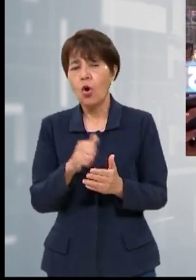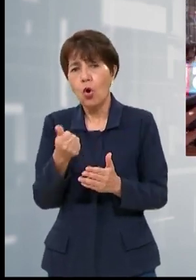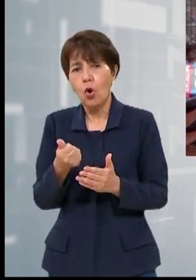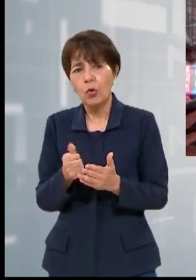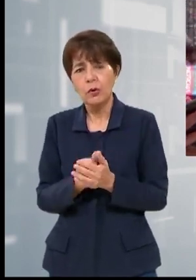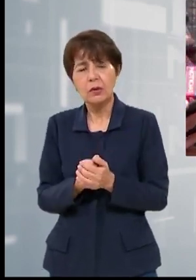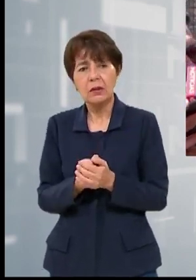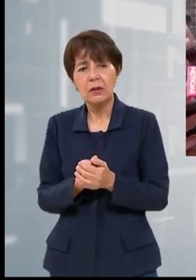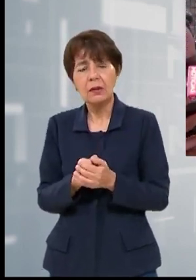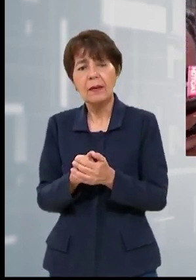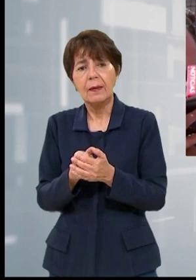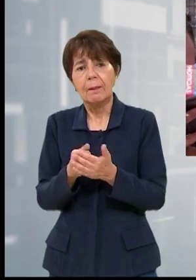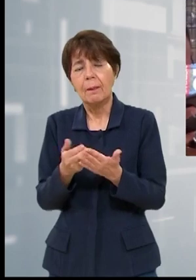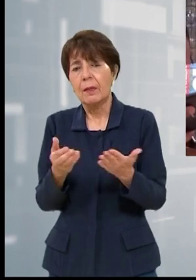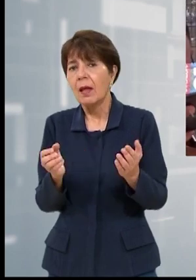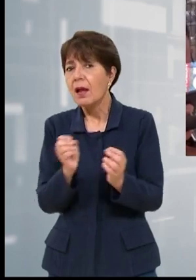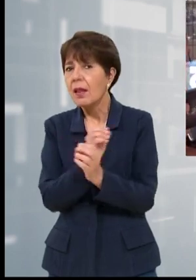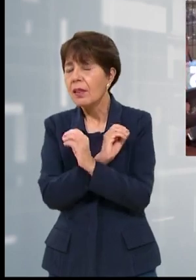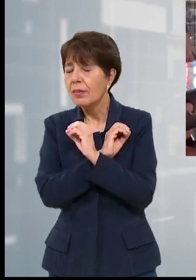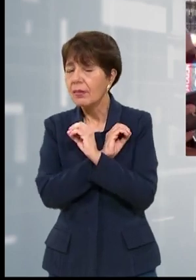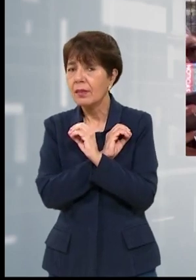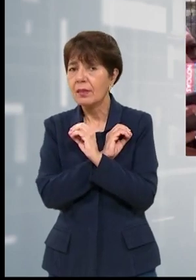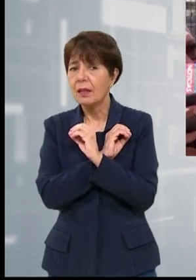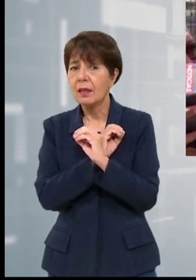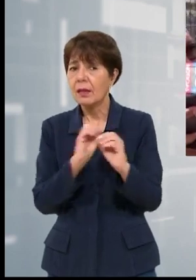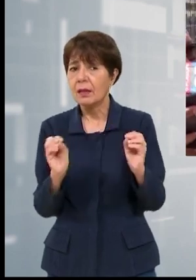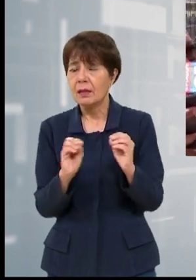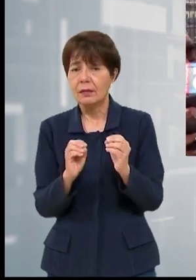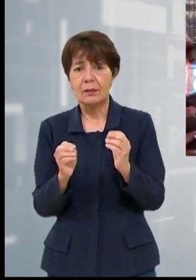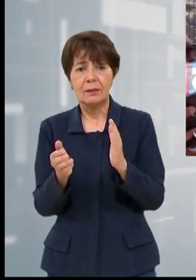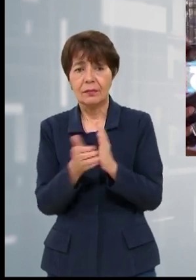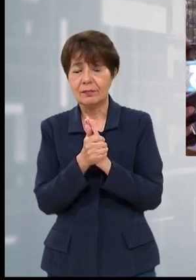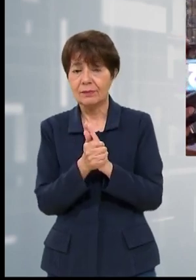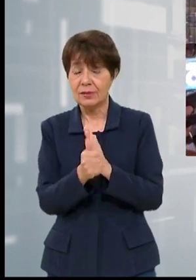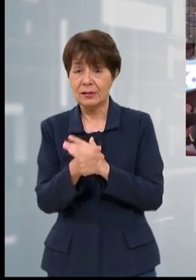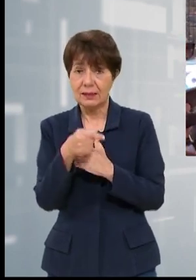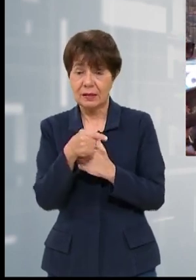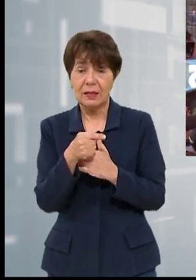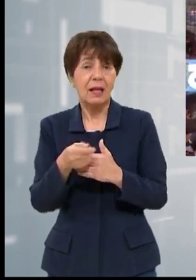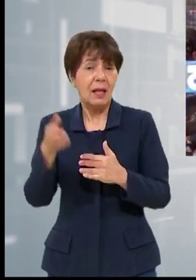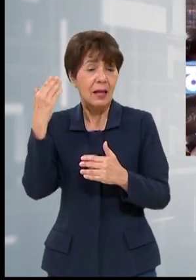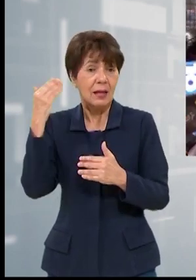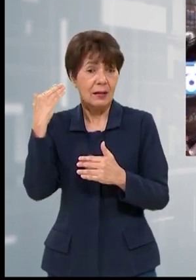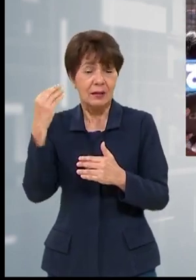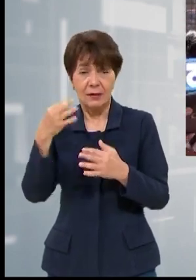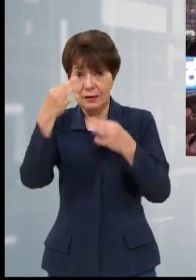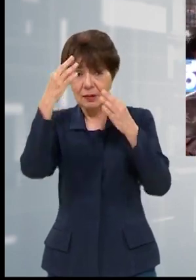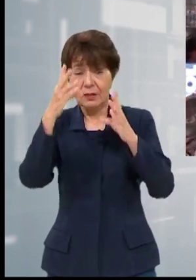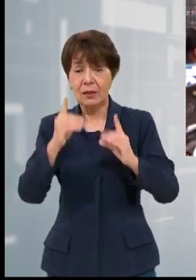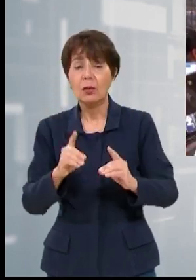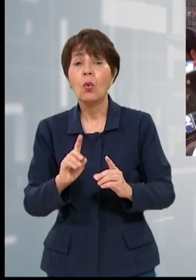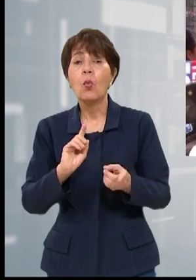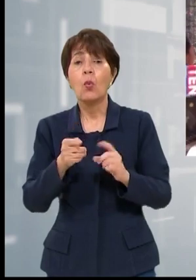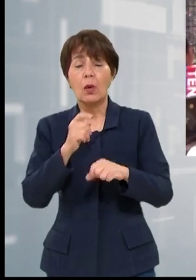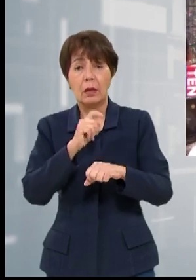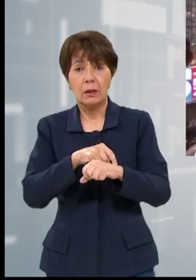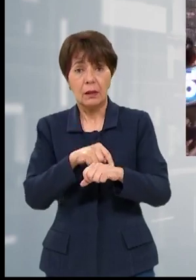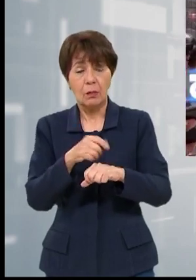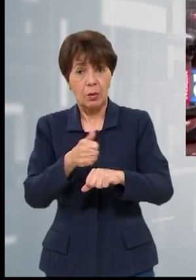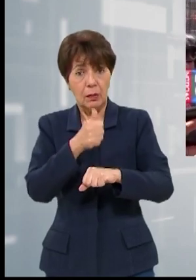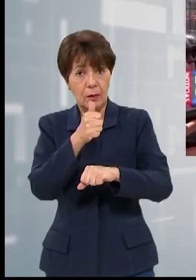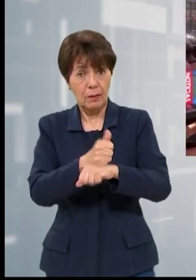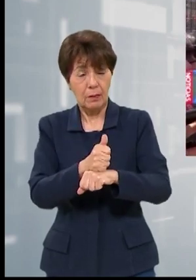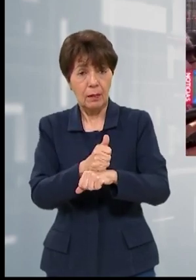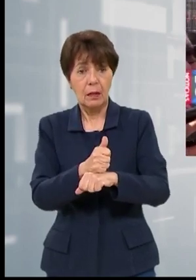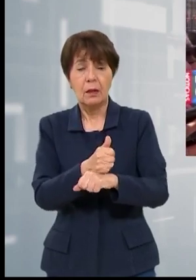agregado de distribución, o sea, no había capacidad en ese momento de determinar un horario fijo de